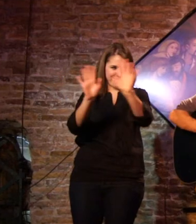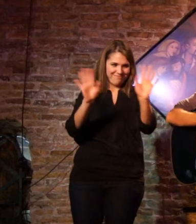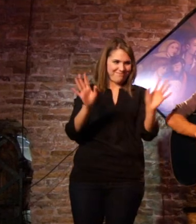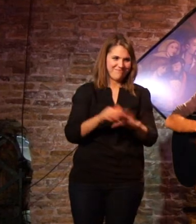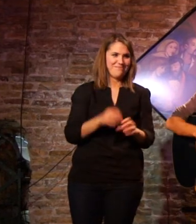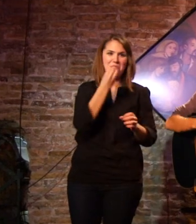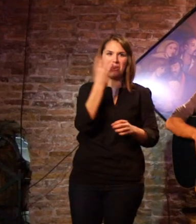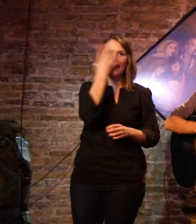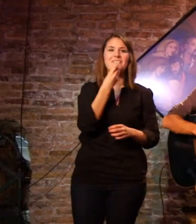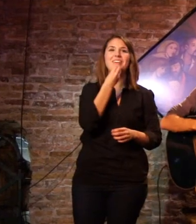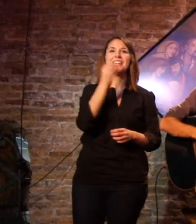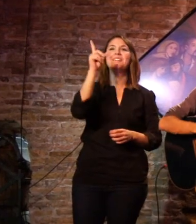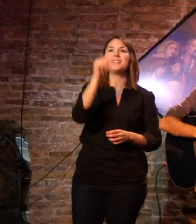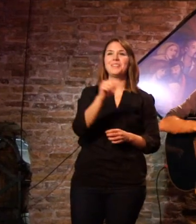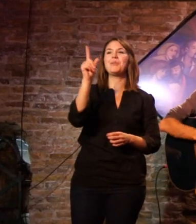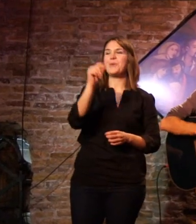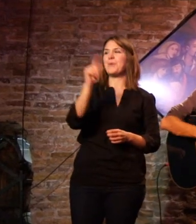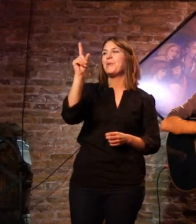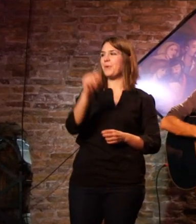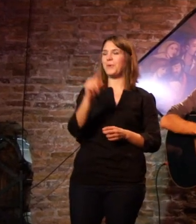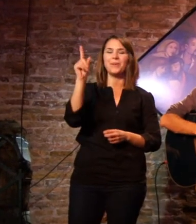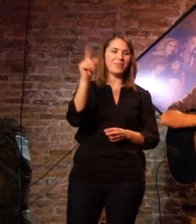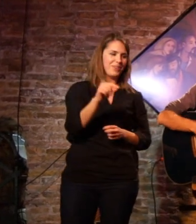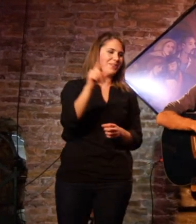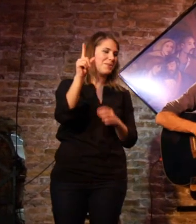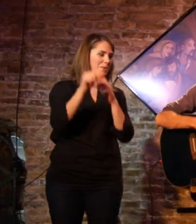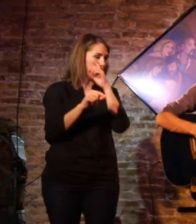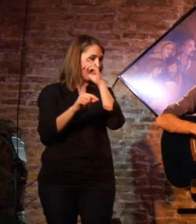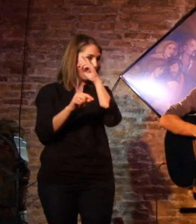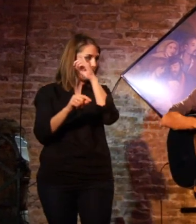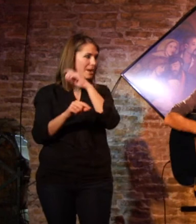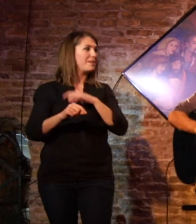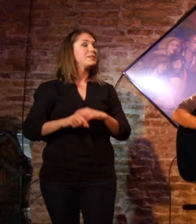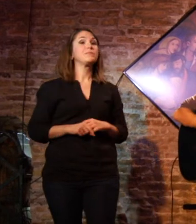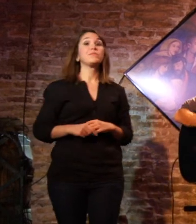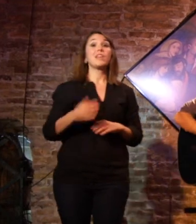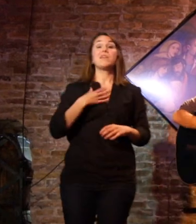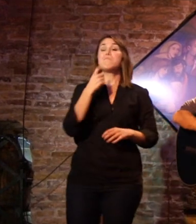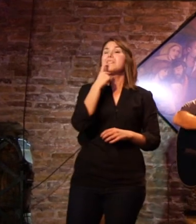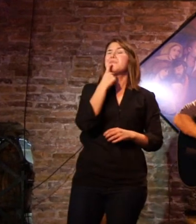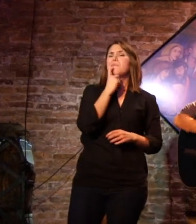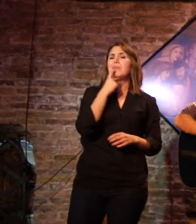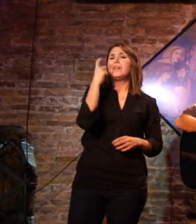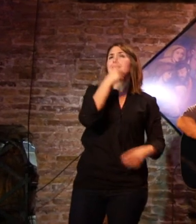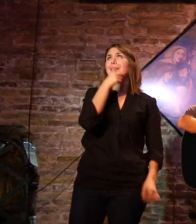Bueno, bonito barato. Mis filas dan para largo.